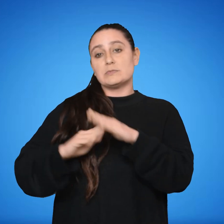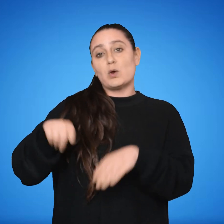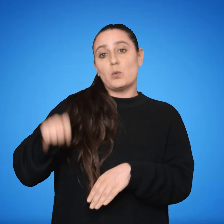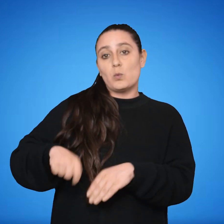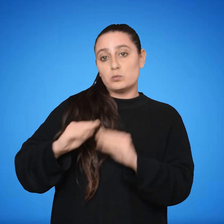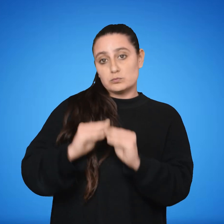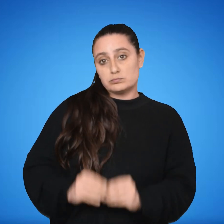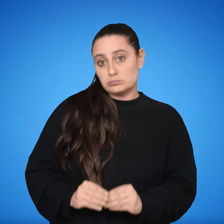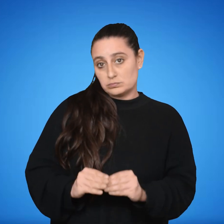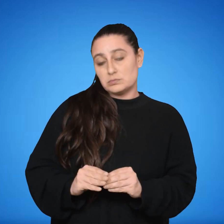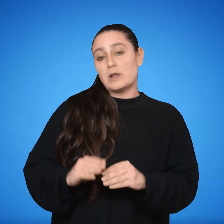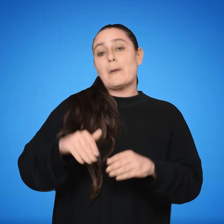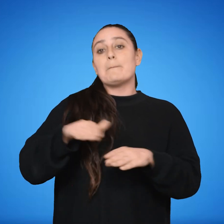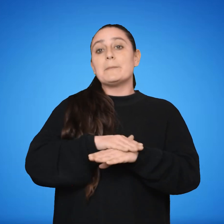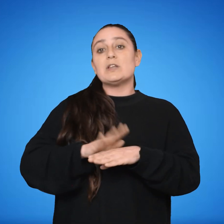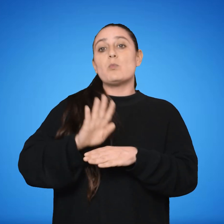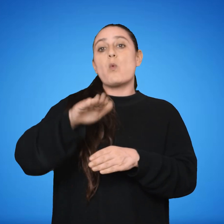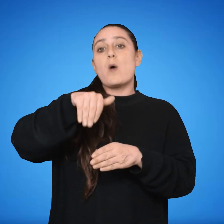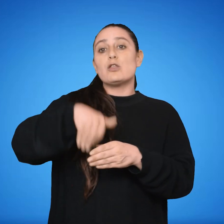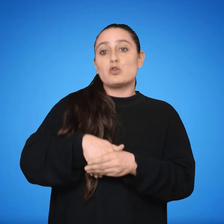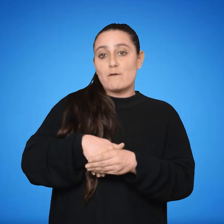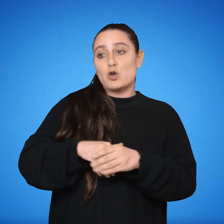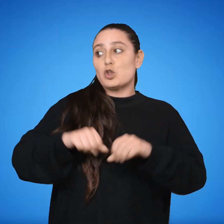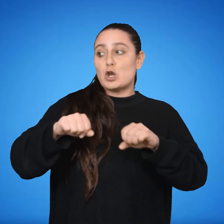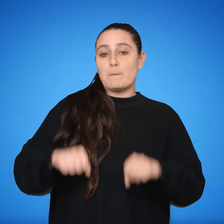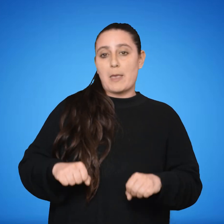emitida por lo menos por cuatro votos conformes de sus miembros.